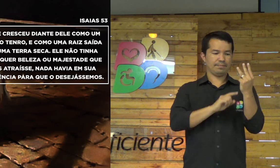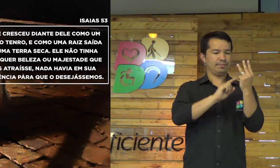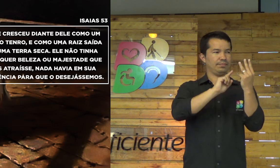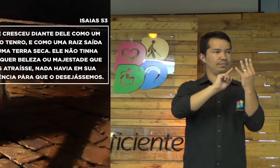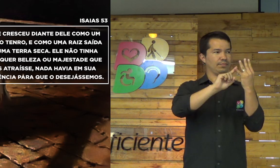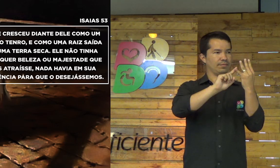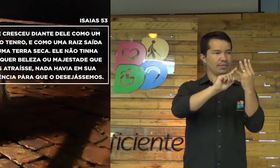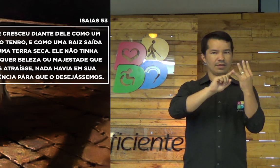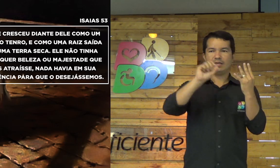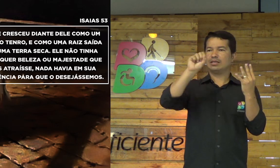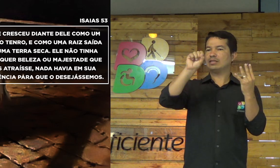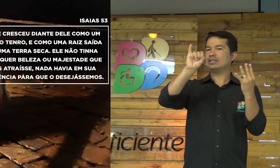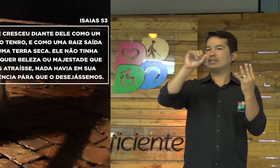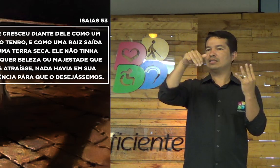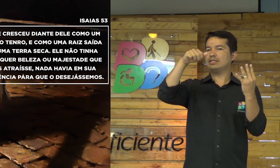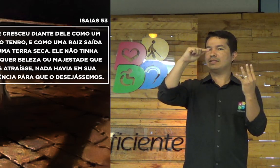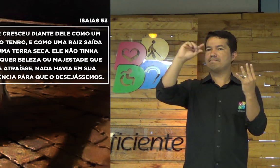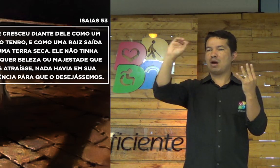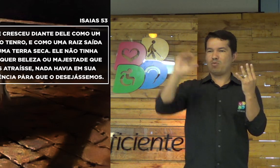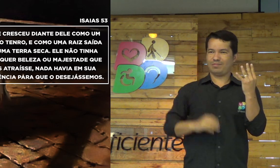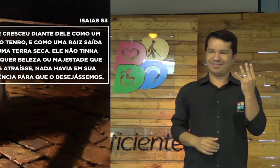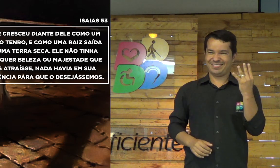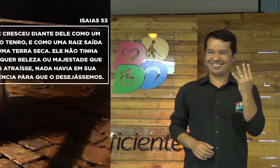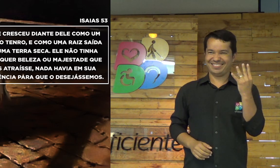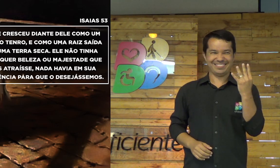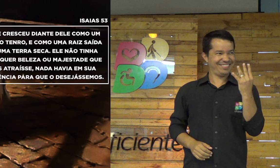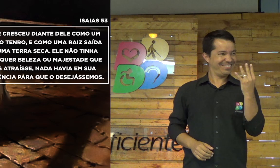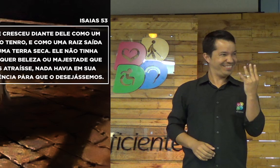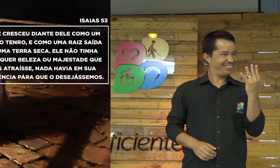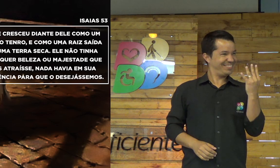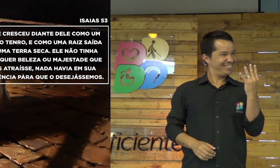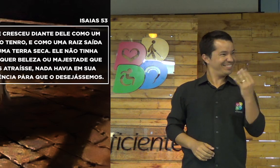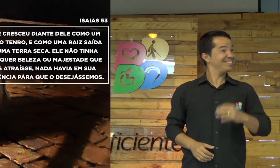José. E o quarto, Simão.